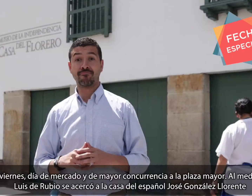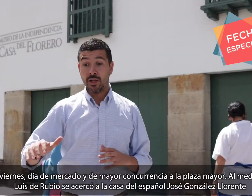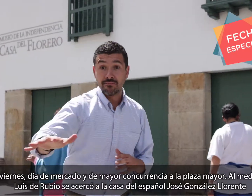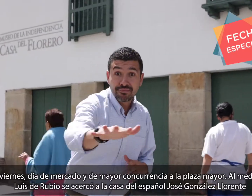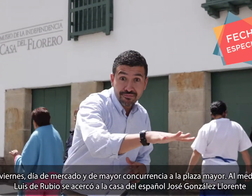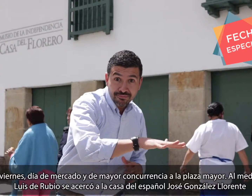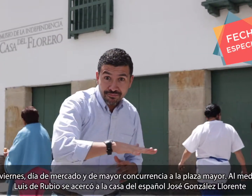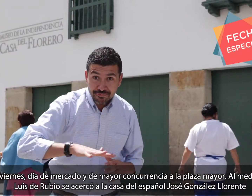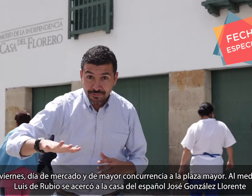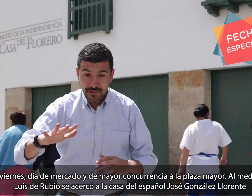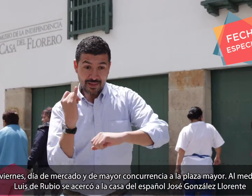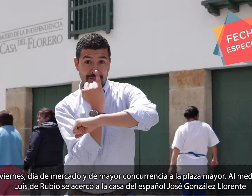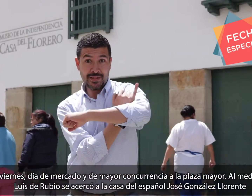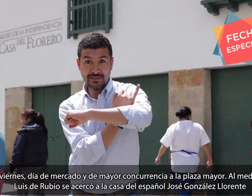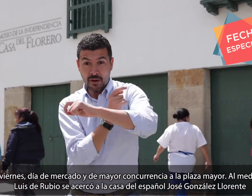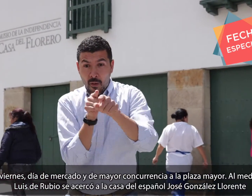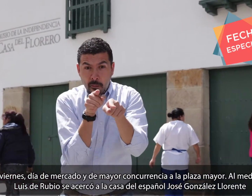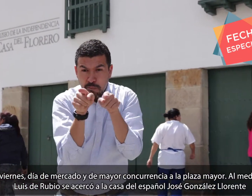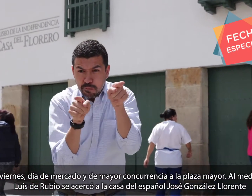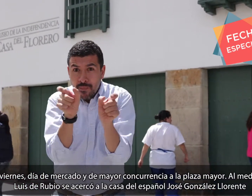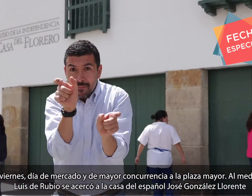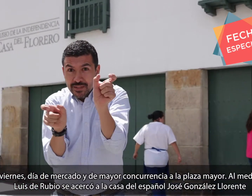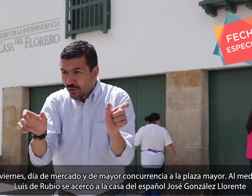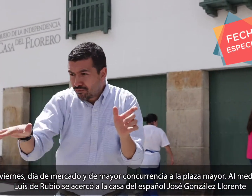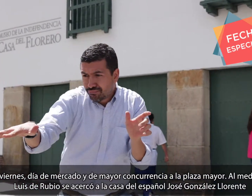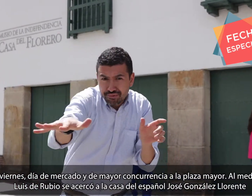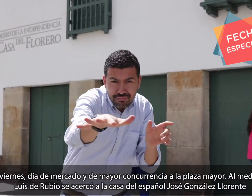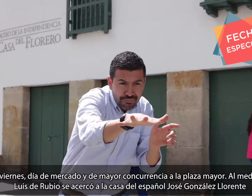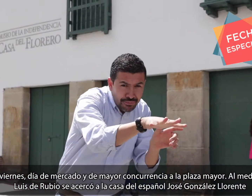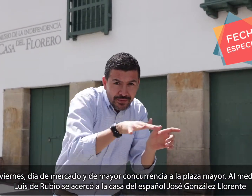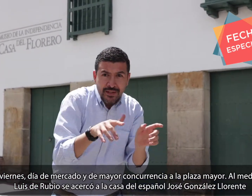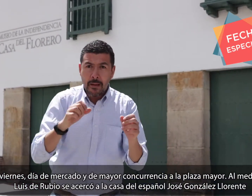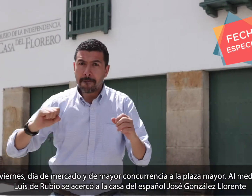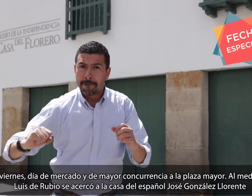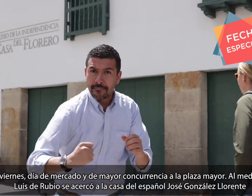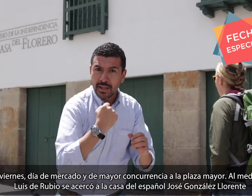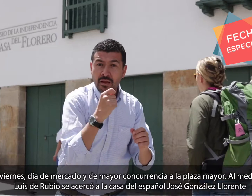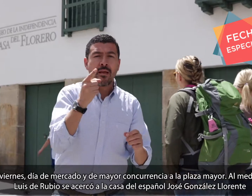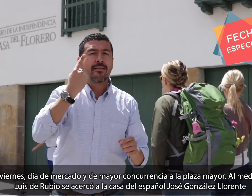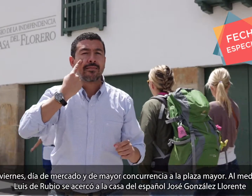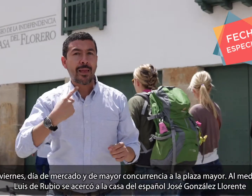Era viernes, día de mercado y de mayor concurrencia a la Plaza Mayor.